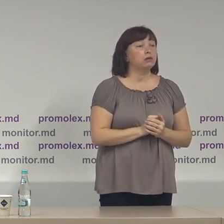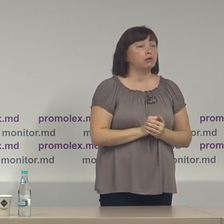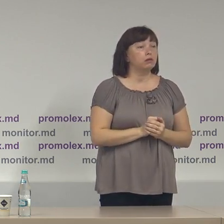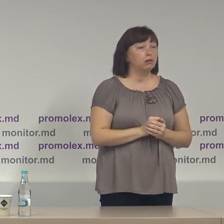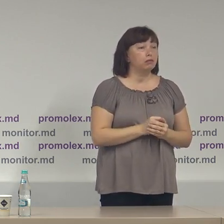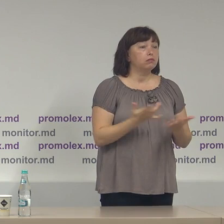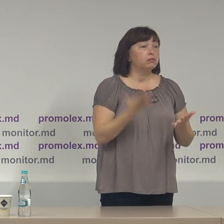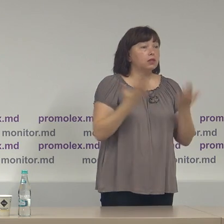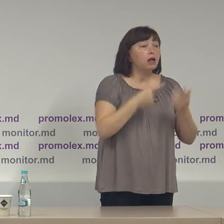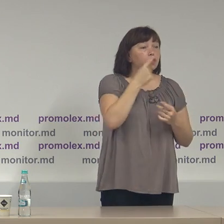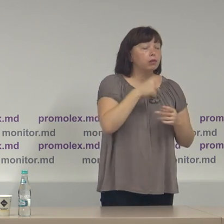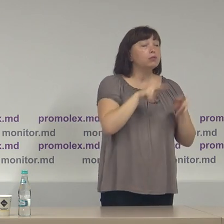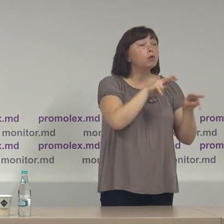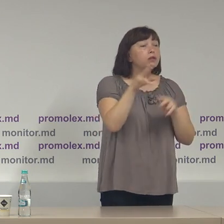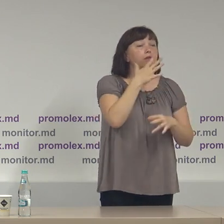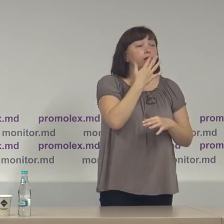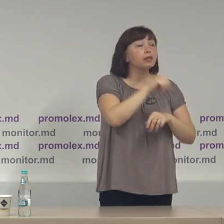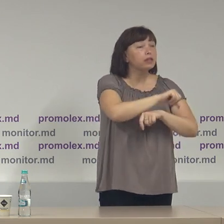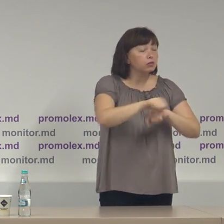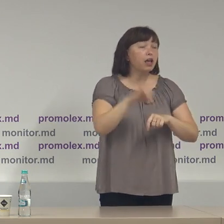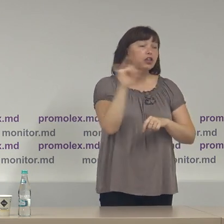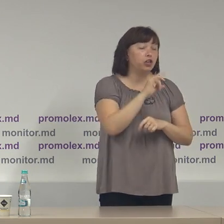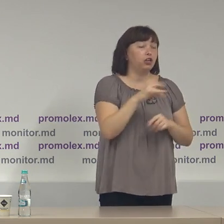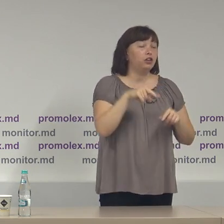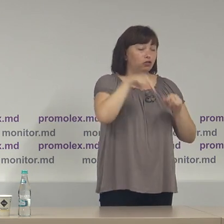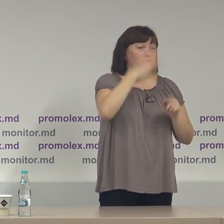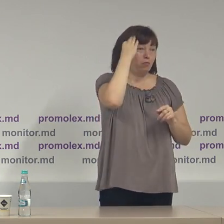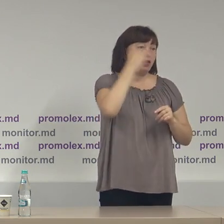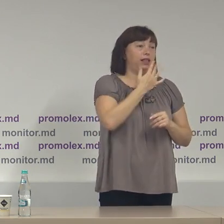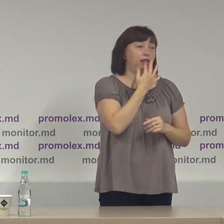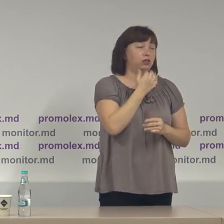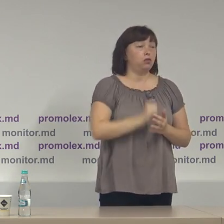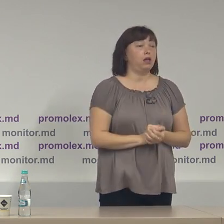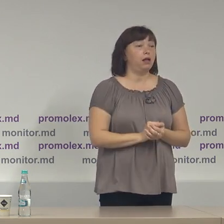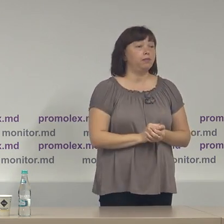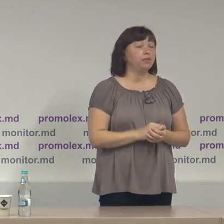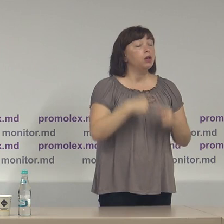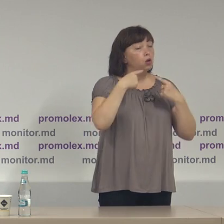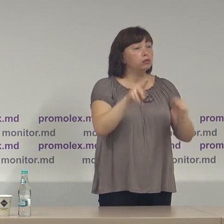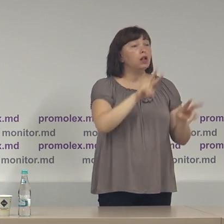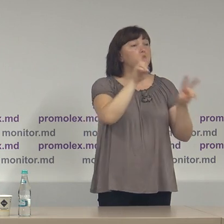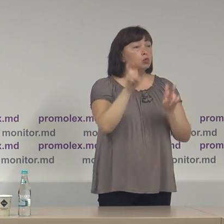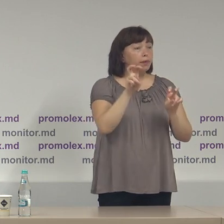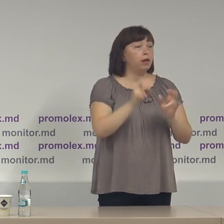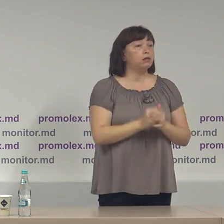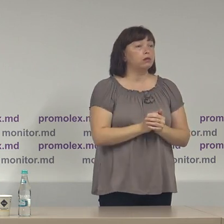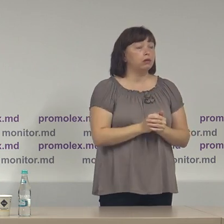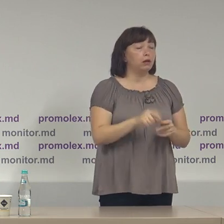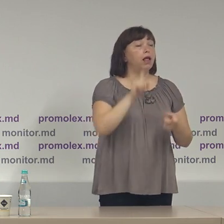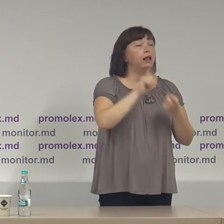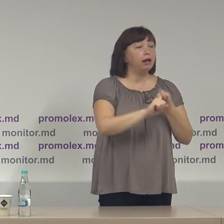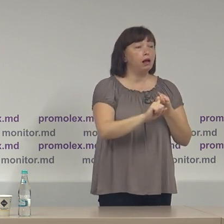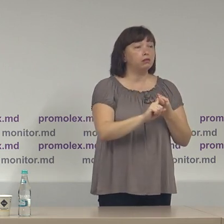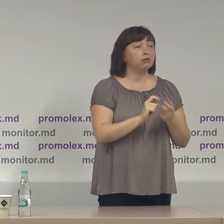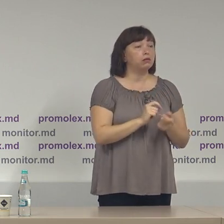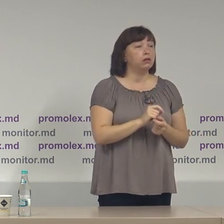fiind vorba de observatori internaționali, cât și naționali. Un alt subiect legat